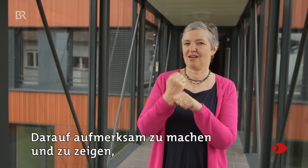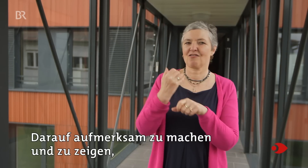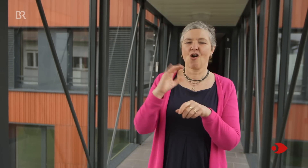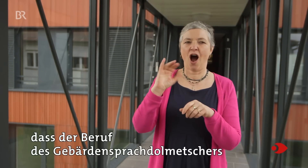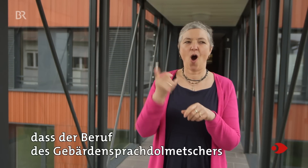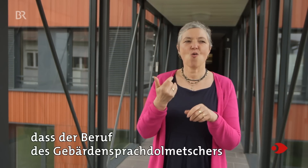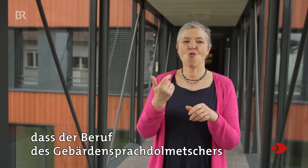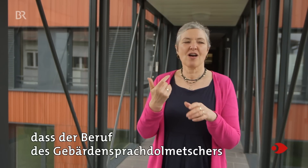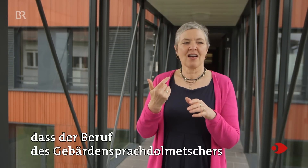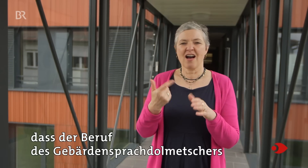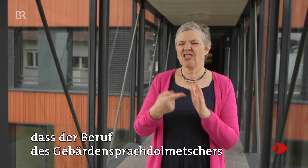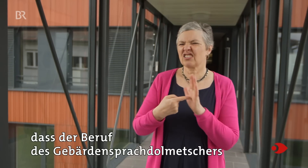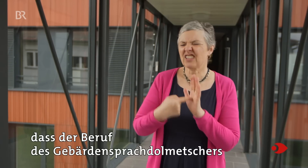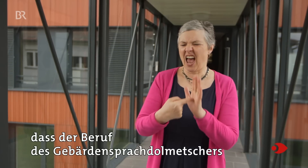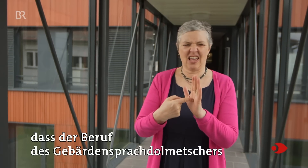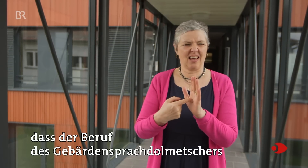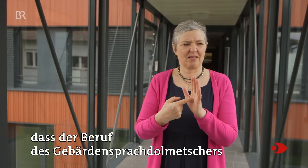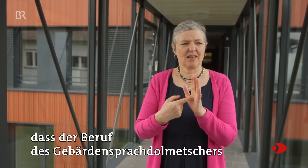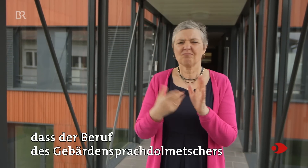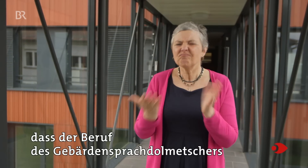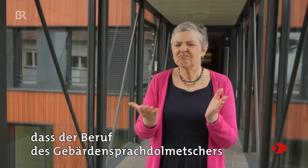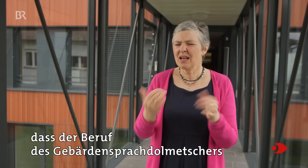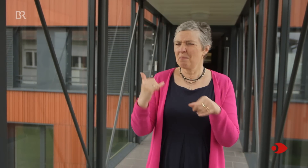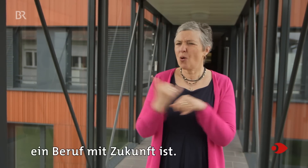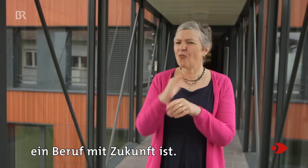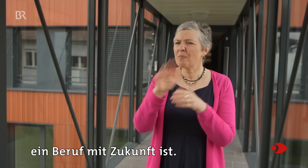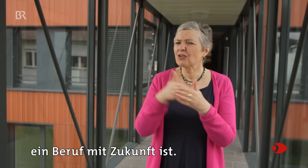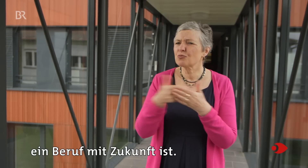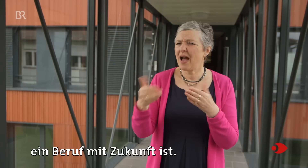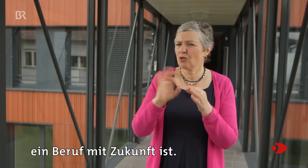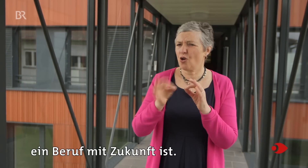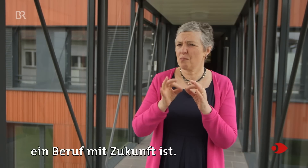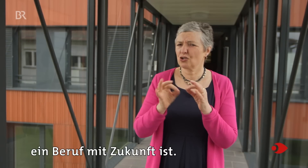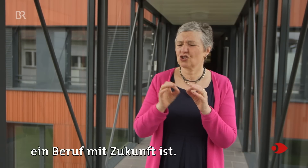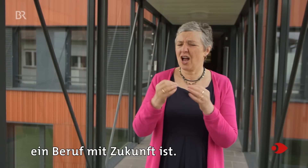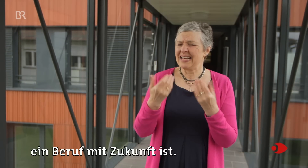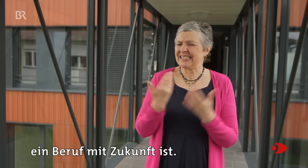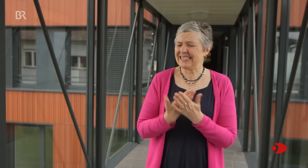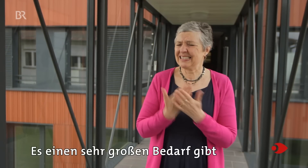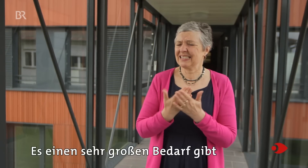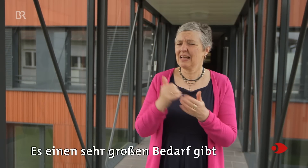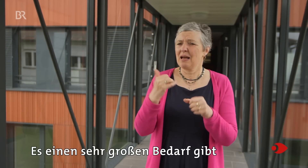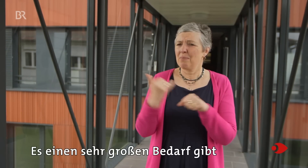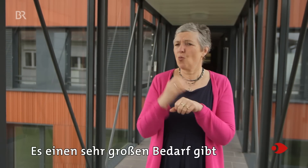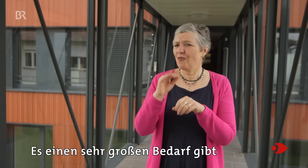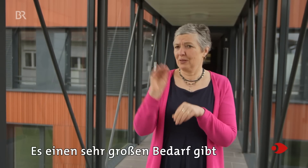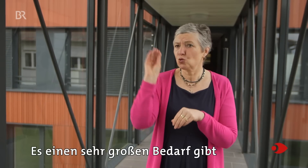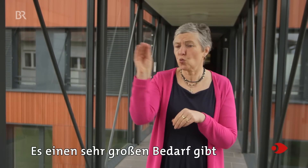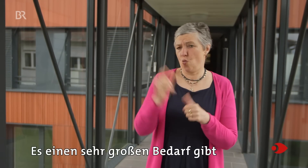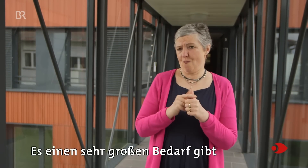zu zeigen, dass der Beruf des Gebärdensprachdolmetschers ein Beruf mit Zukunft ist, es einen sehr großen Bedarf